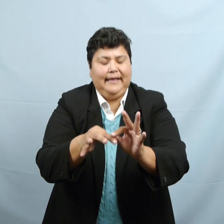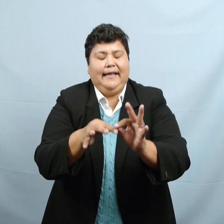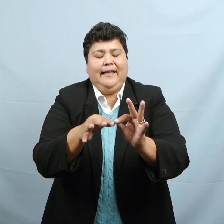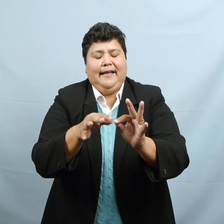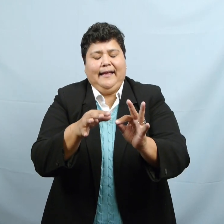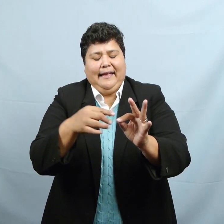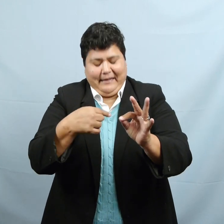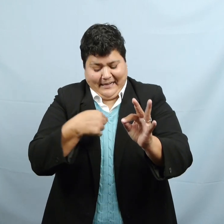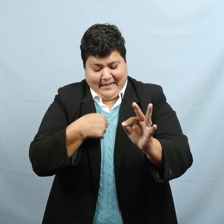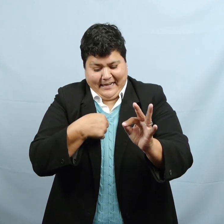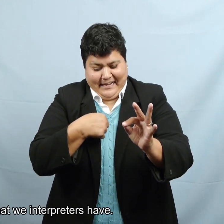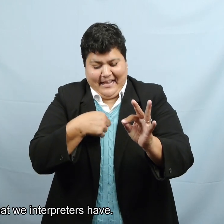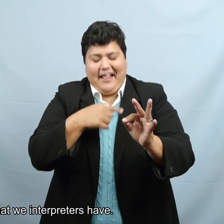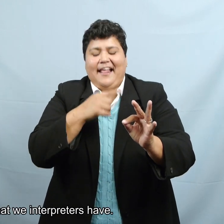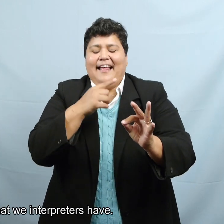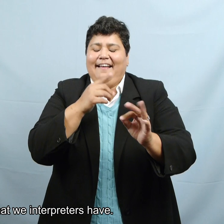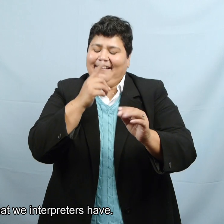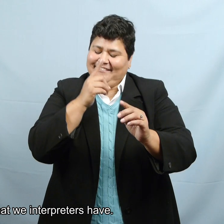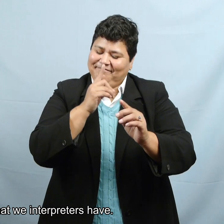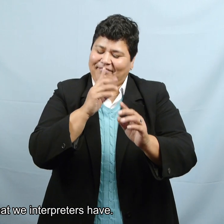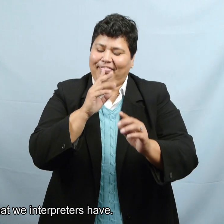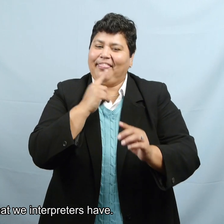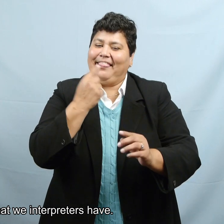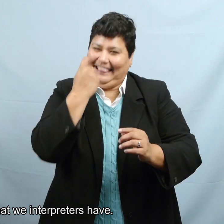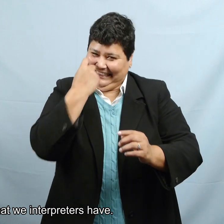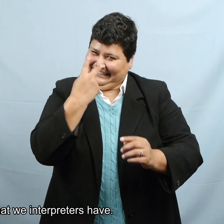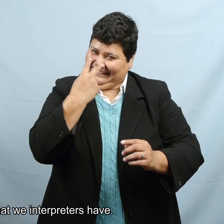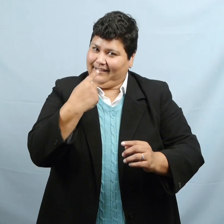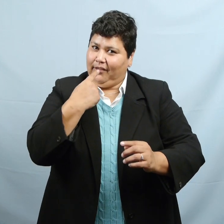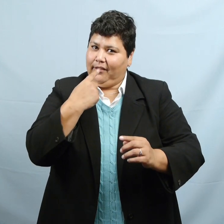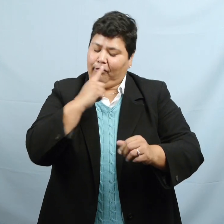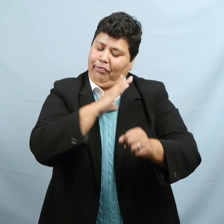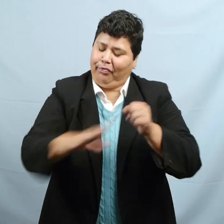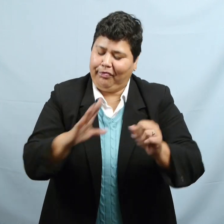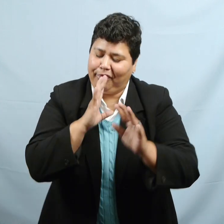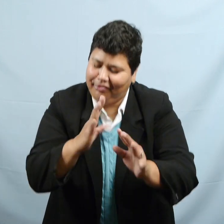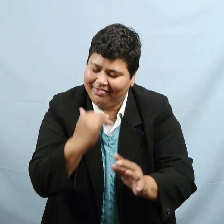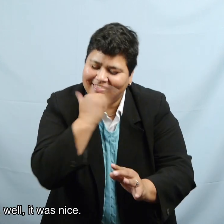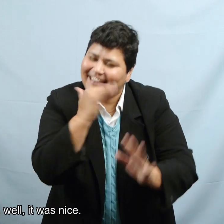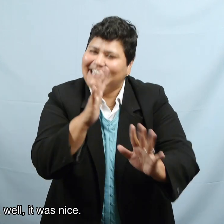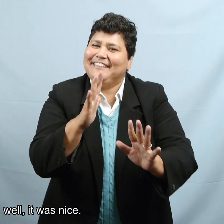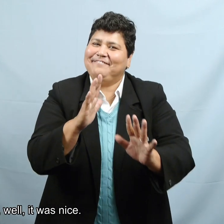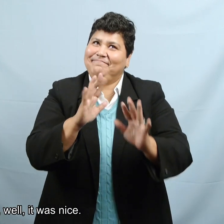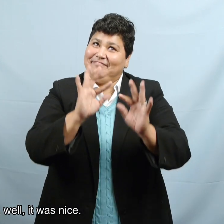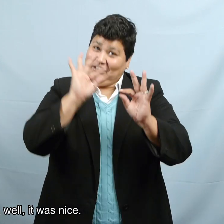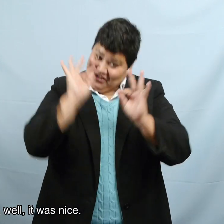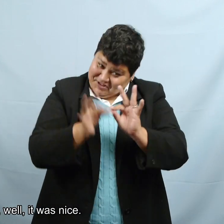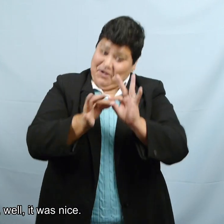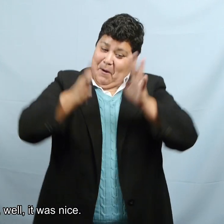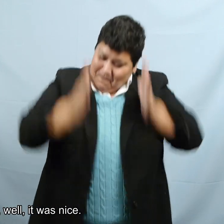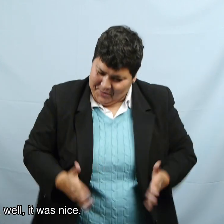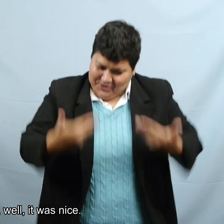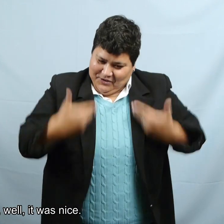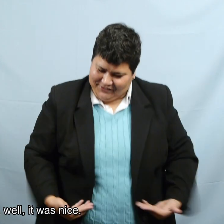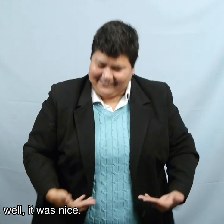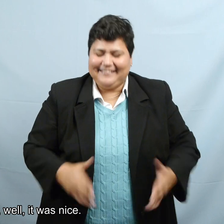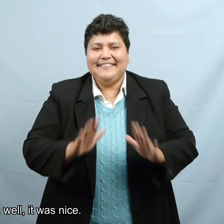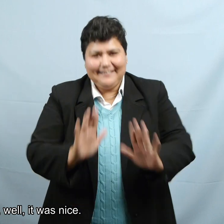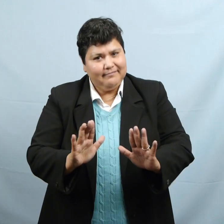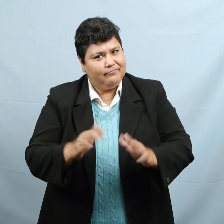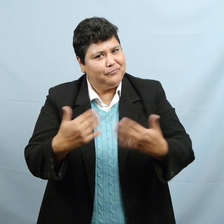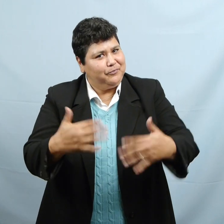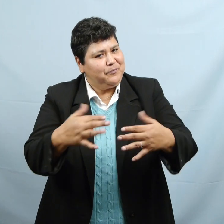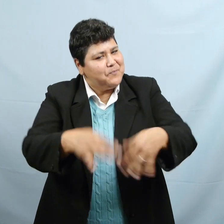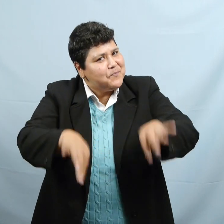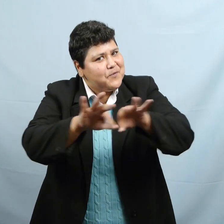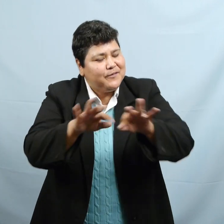en cuanto al rol que nosotros, los intérpretes, tenemos. Pero, nada, fue un placer.